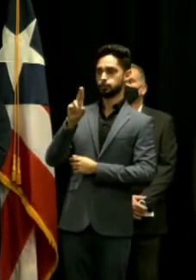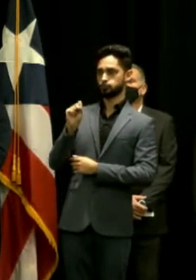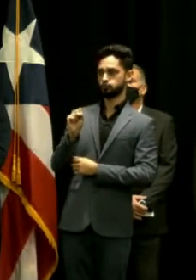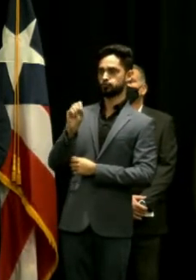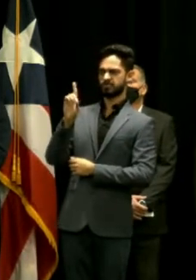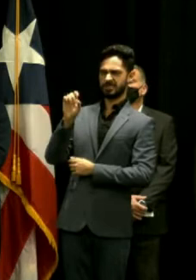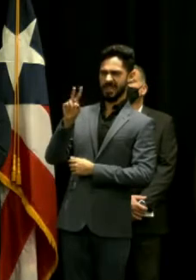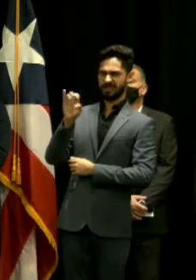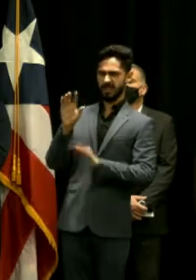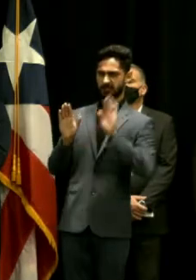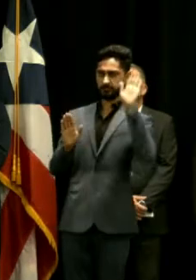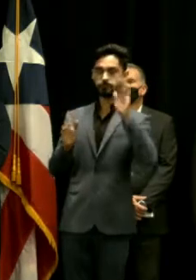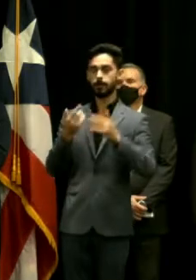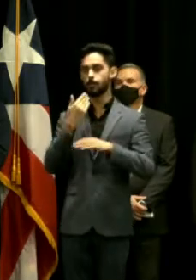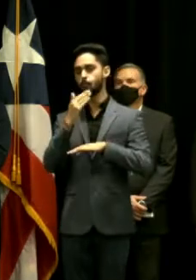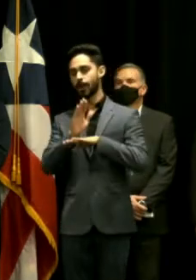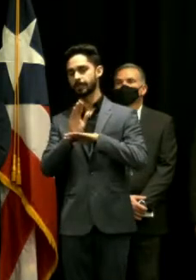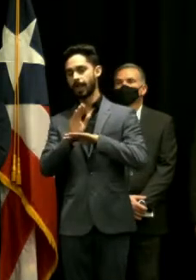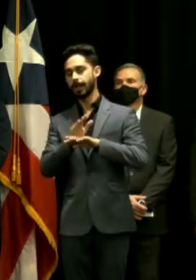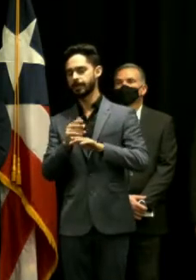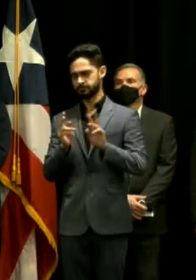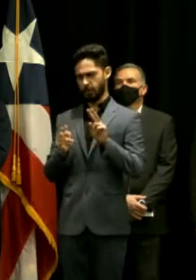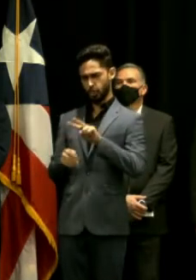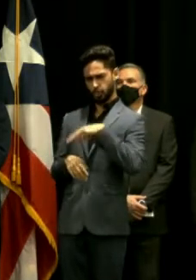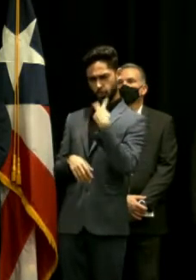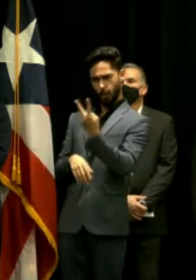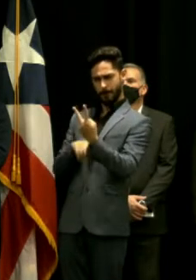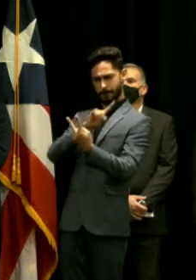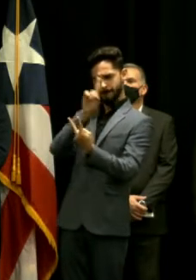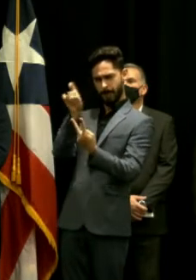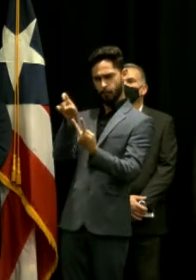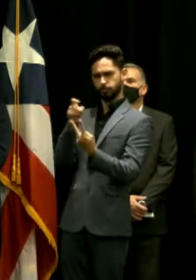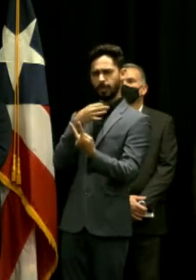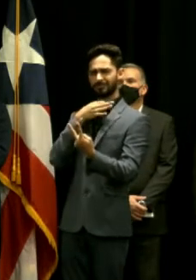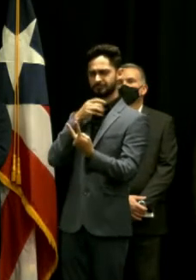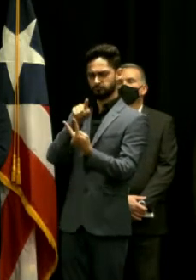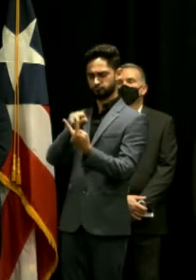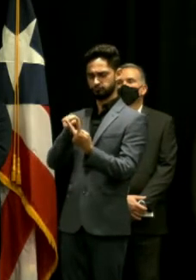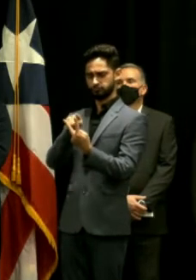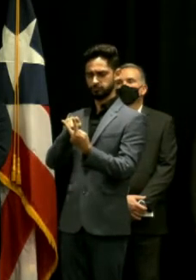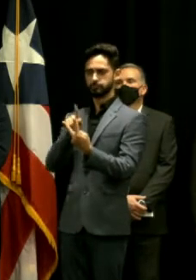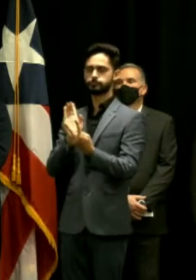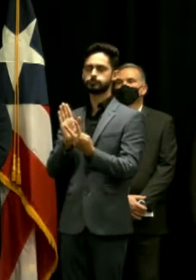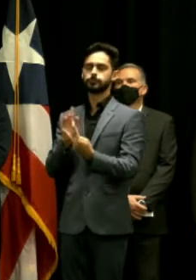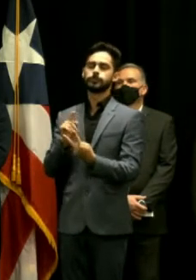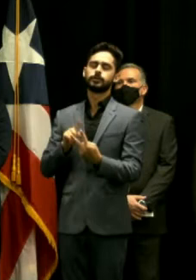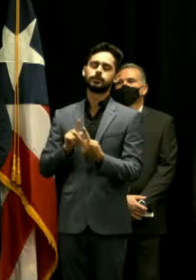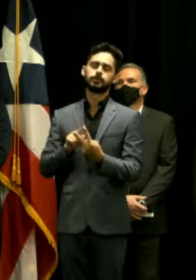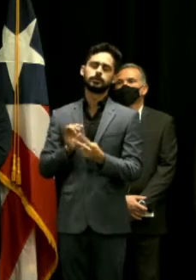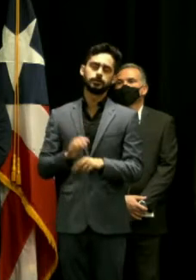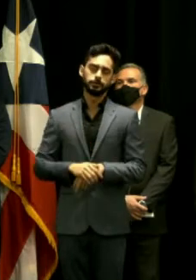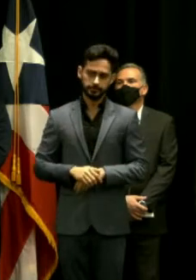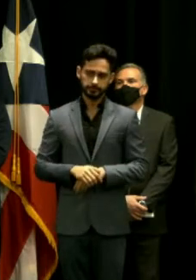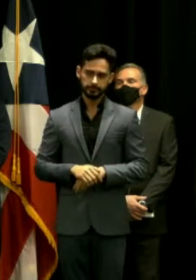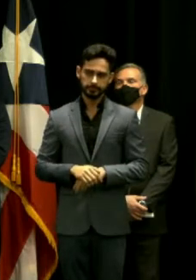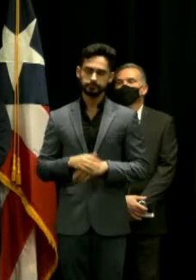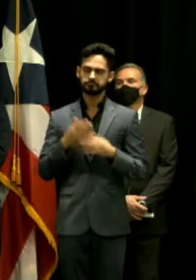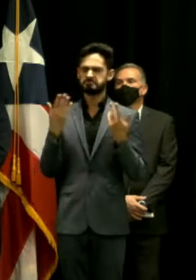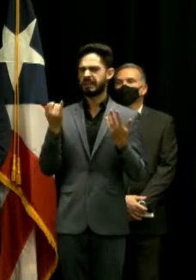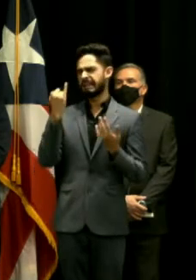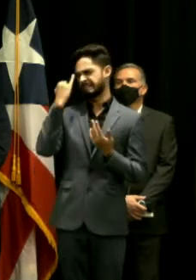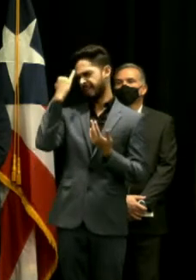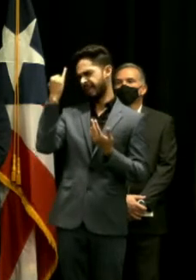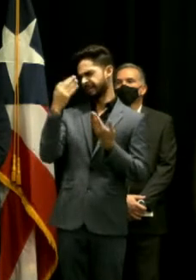dos preguntas Sí Si nos puede dar una idea general de cuántos médicos